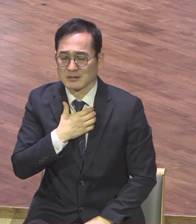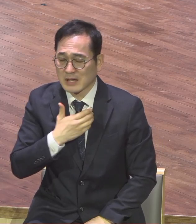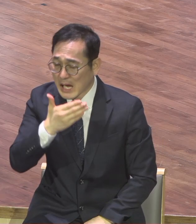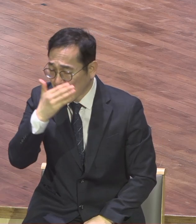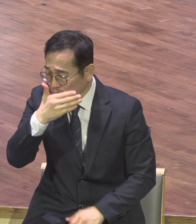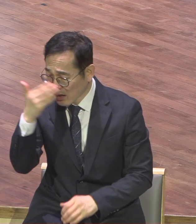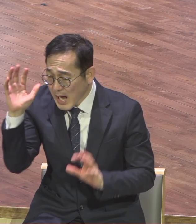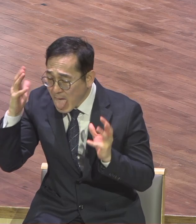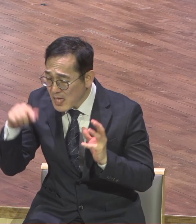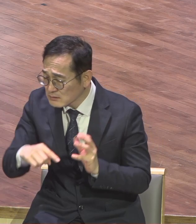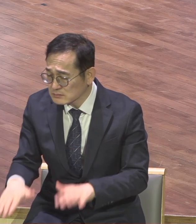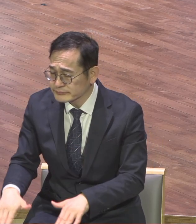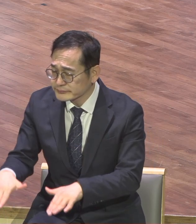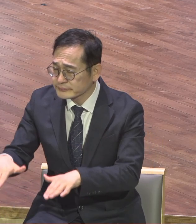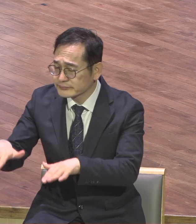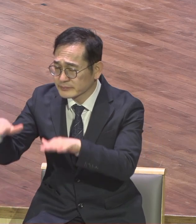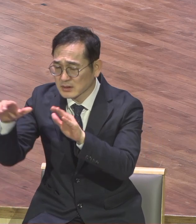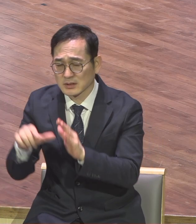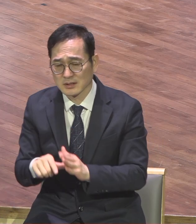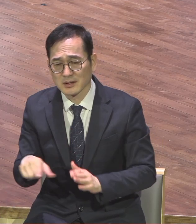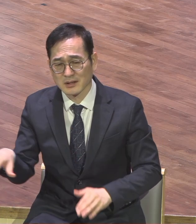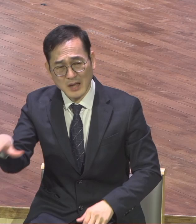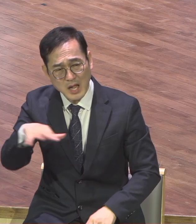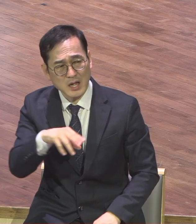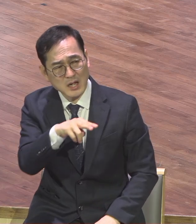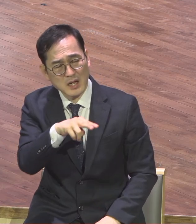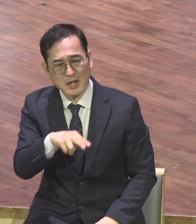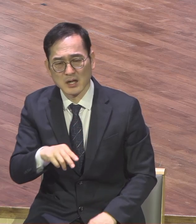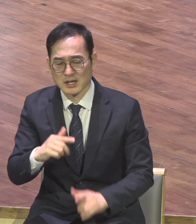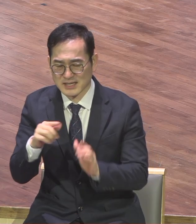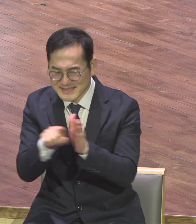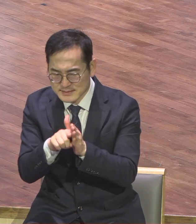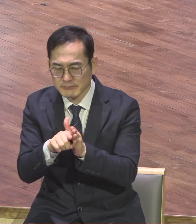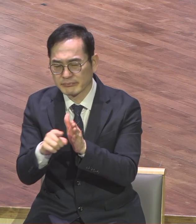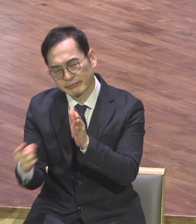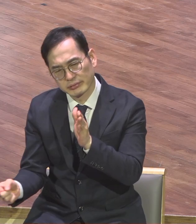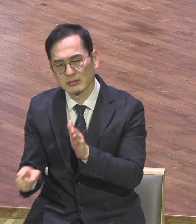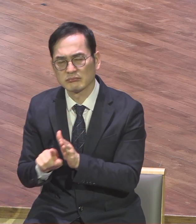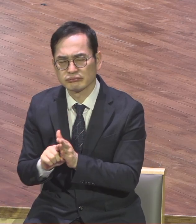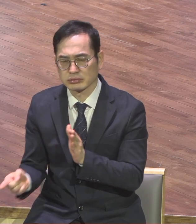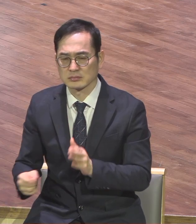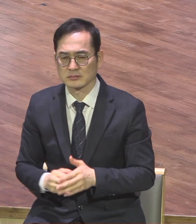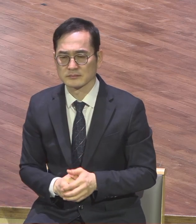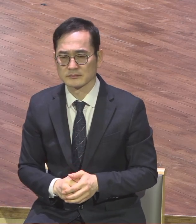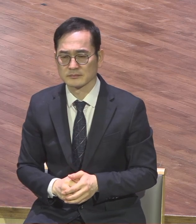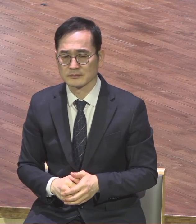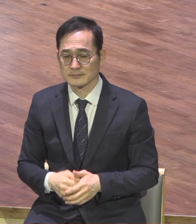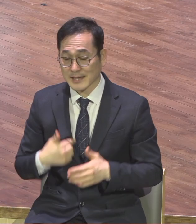나는 그걸 보고 잘하기 때문에 하나님께서 그걸 미리 다 포기하셨고 깨닫게 하셨고 경험하게 했기 때문에